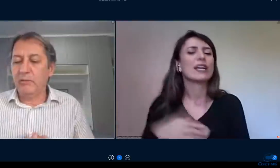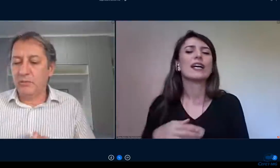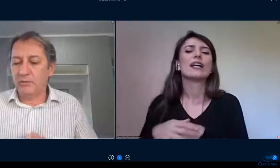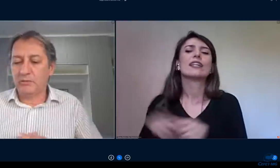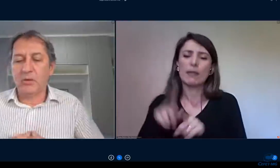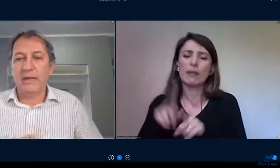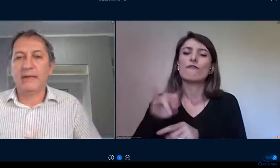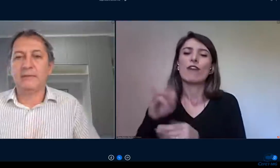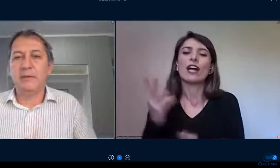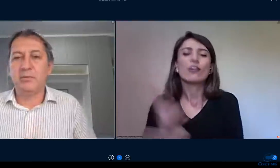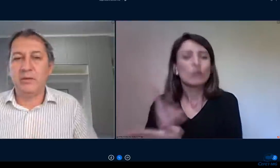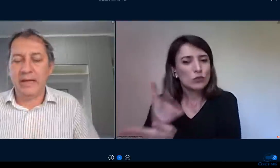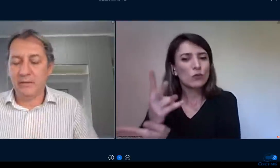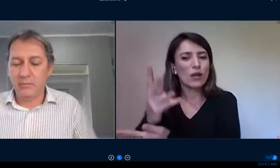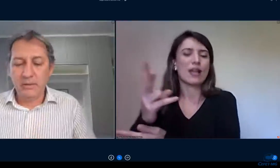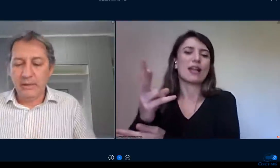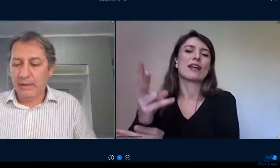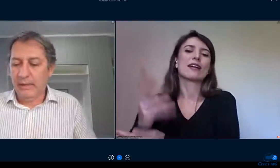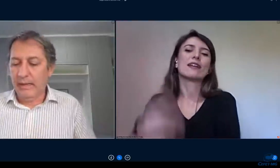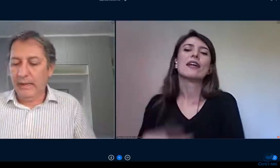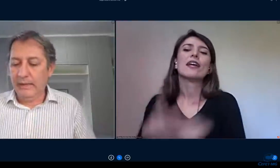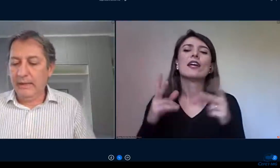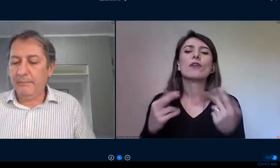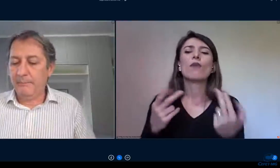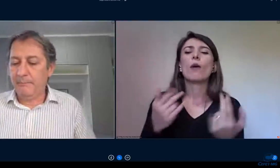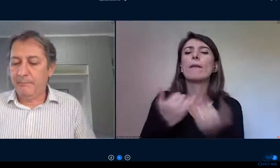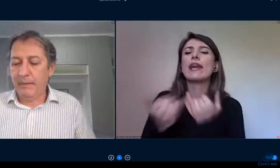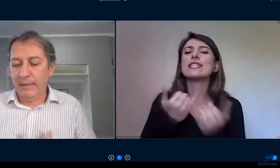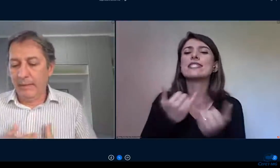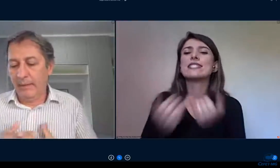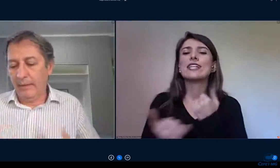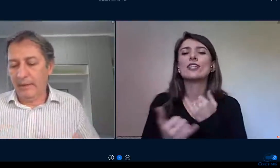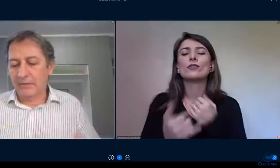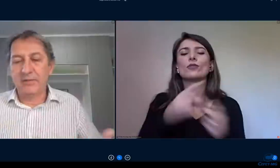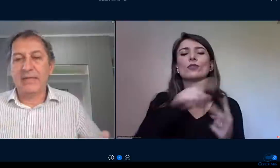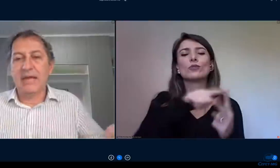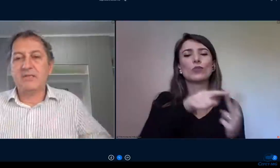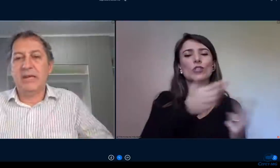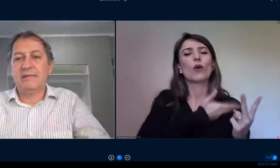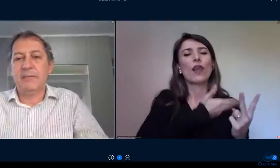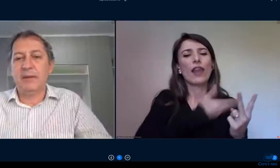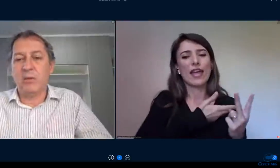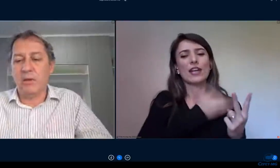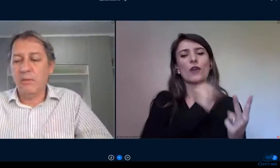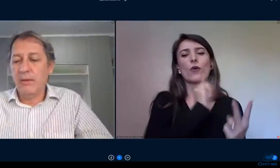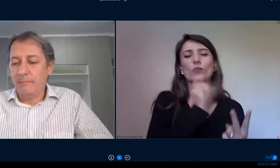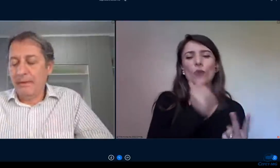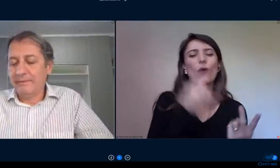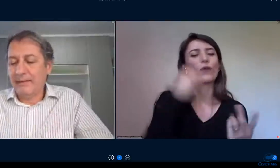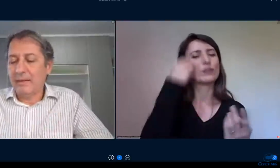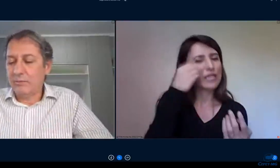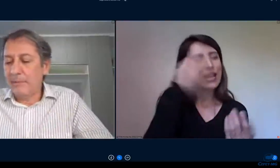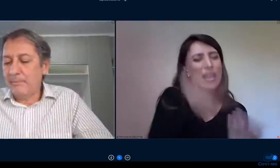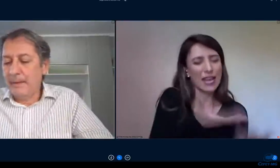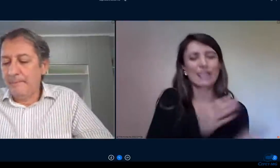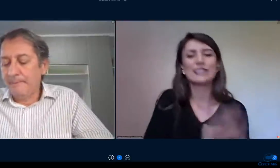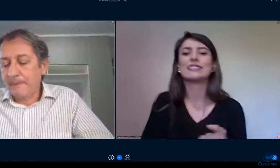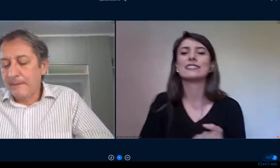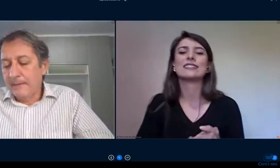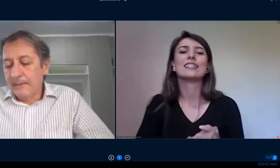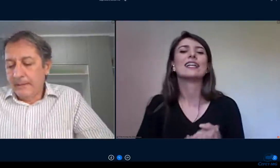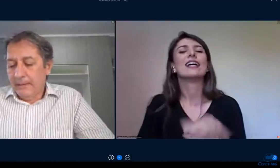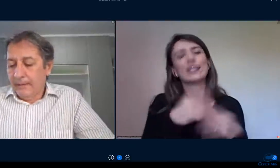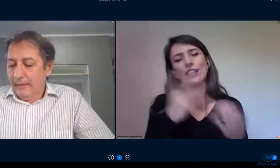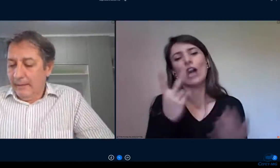os nossos colegas mencionaram e atividade essa pela qual passaram também